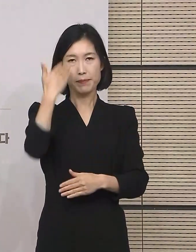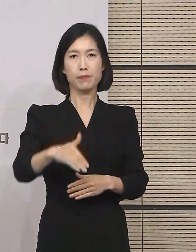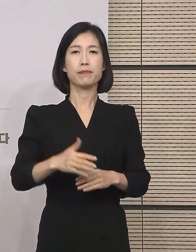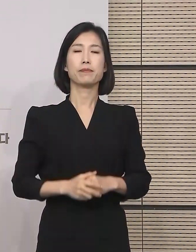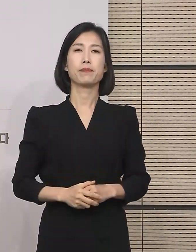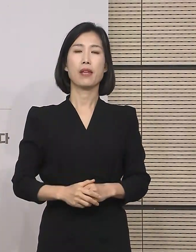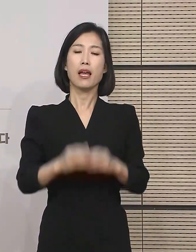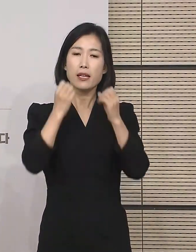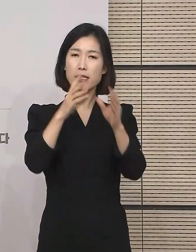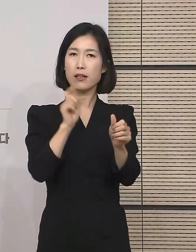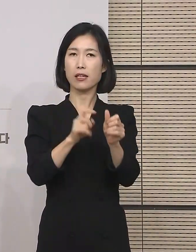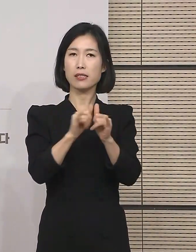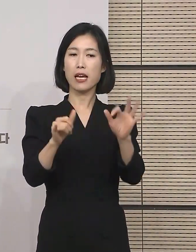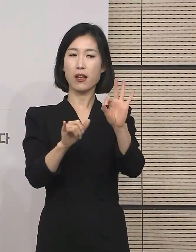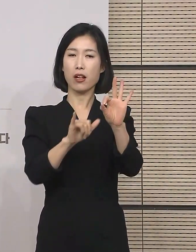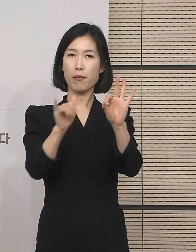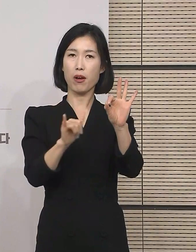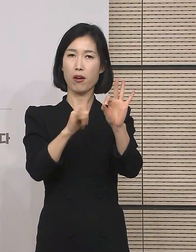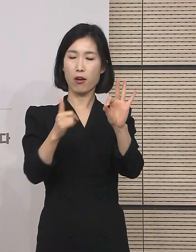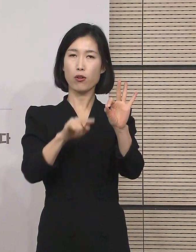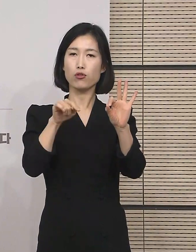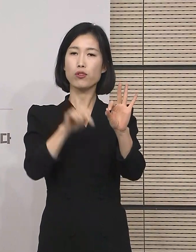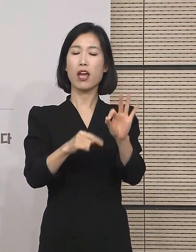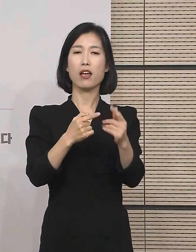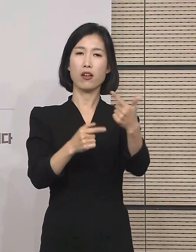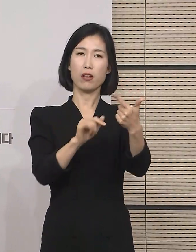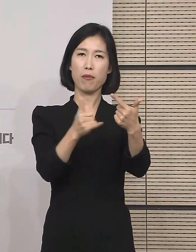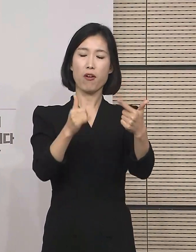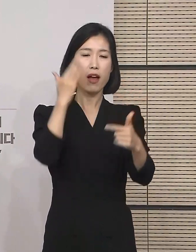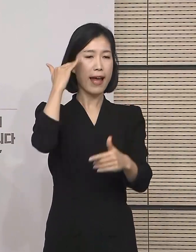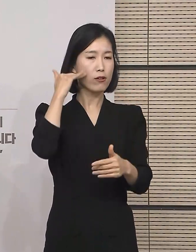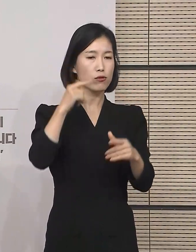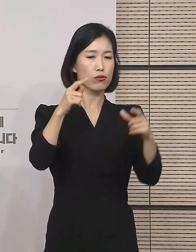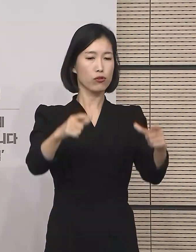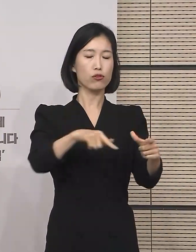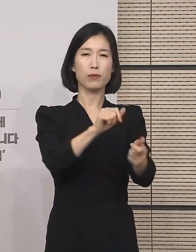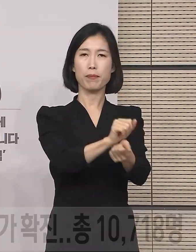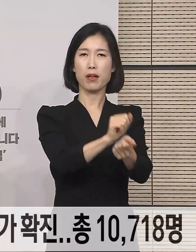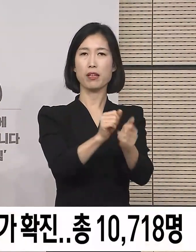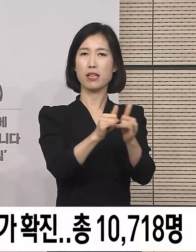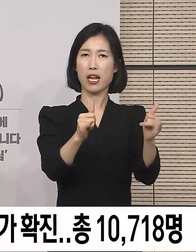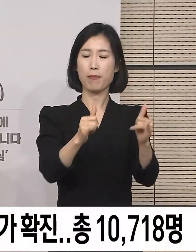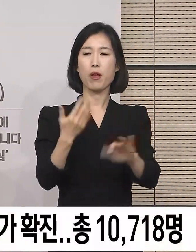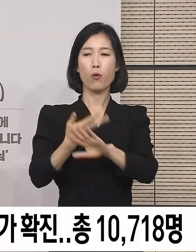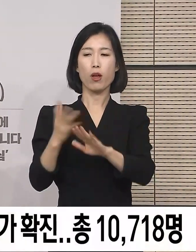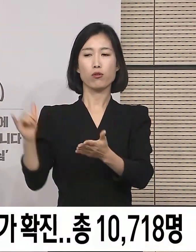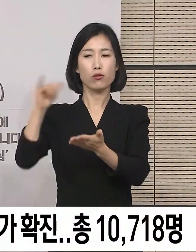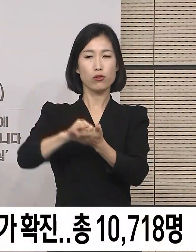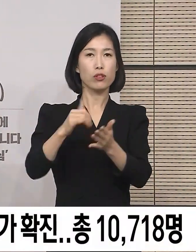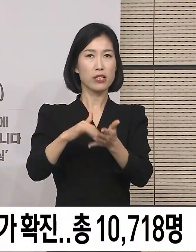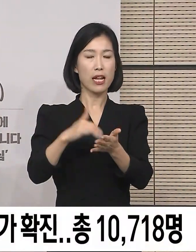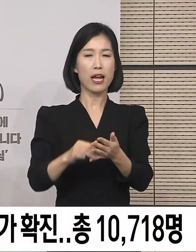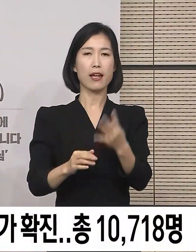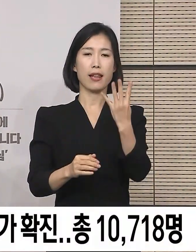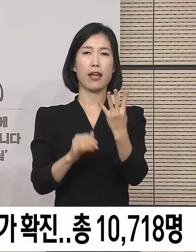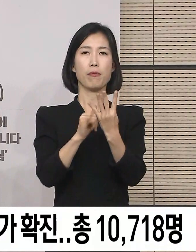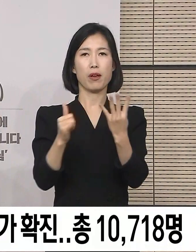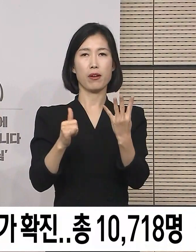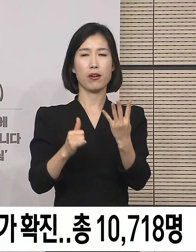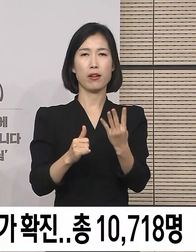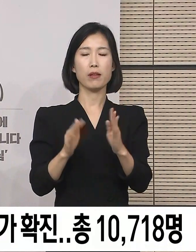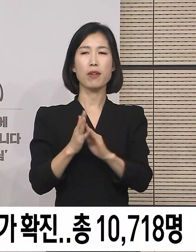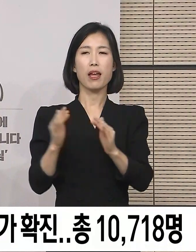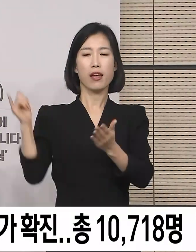신규 확진 환자 10명 가운데 6명은 국내에서 확진된 사례이며 해외 유입 신규 사례는 총 4건으로